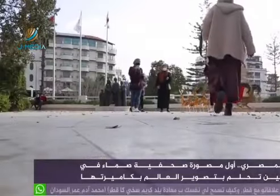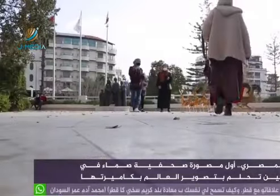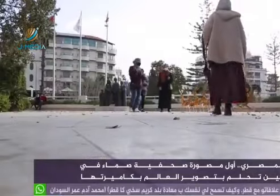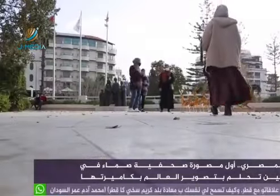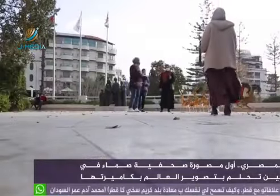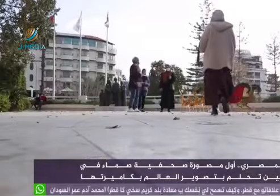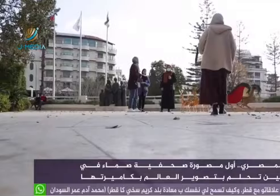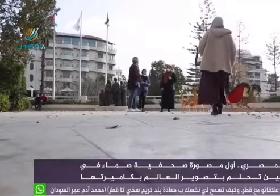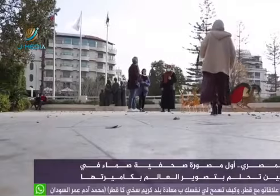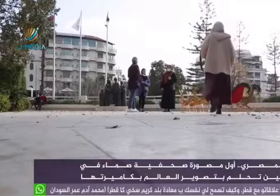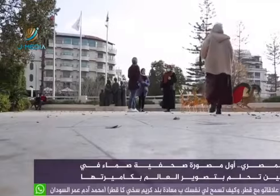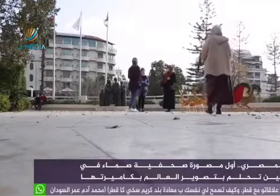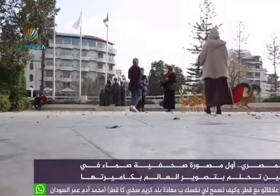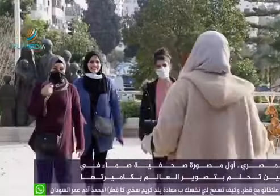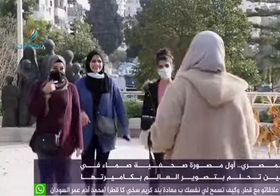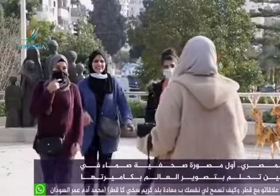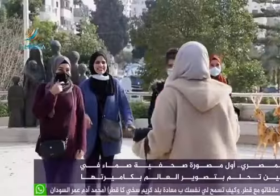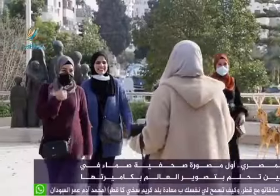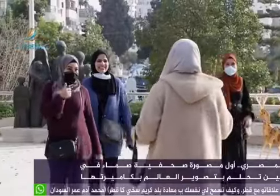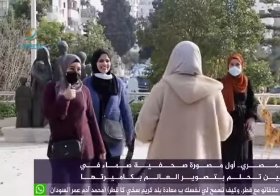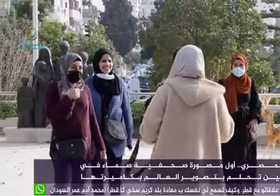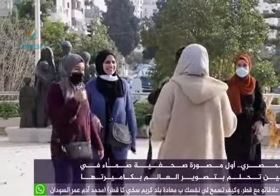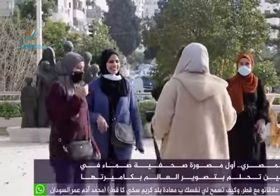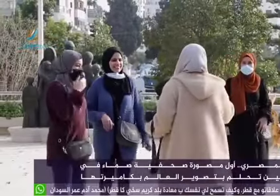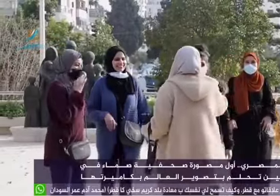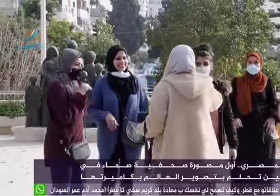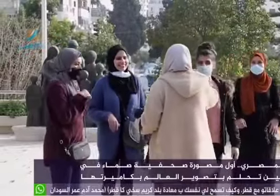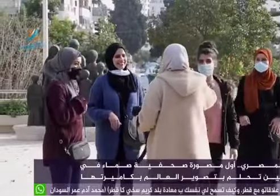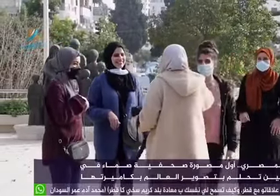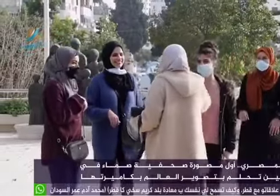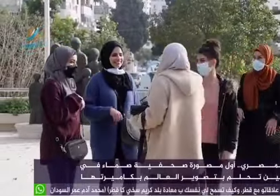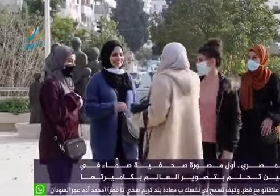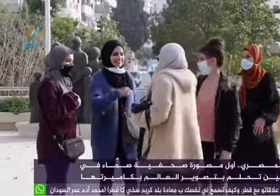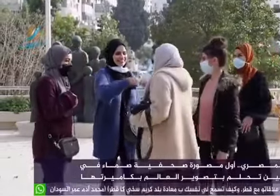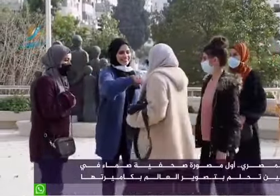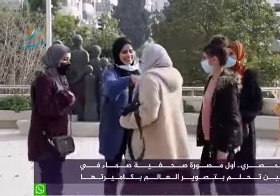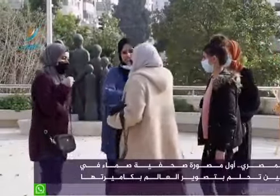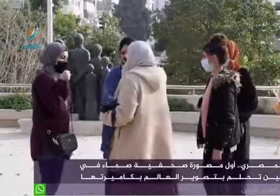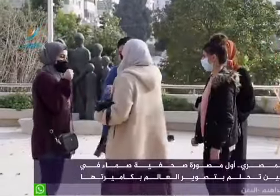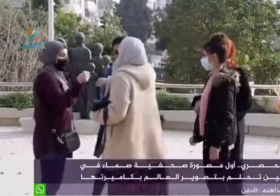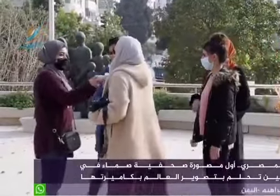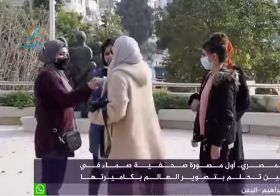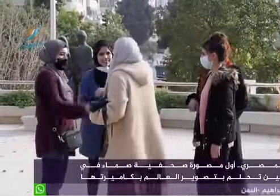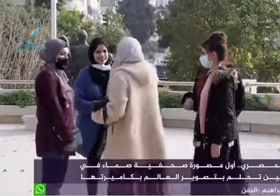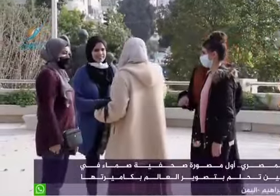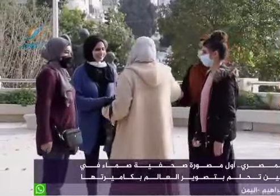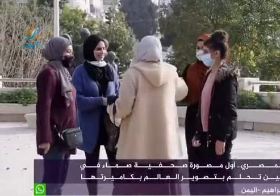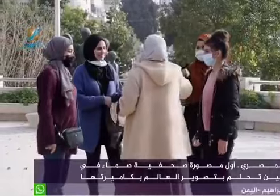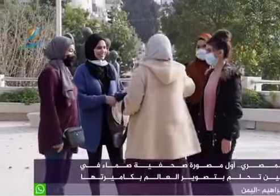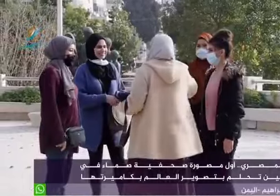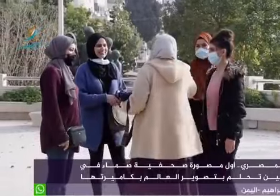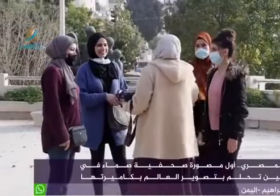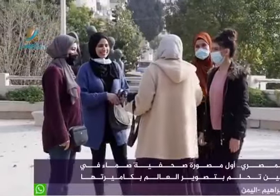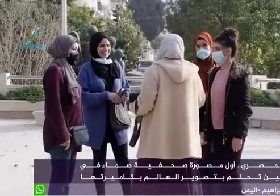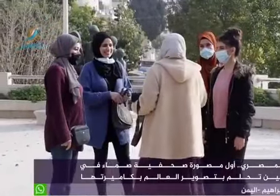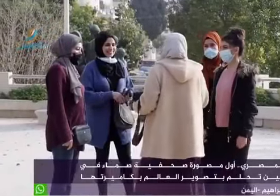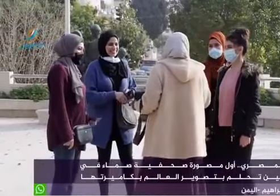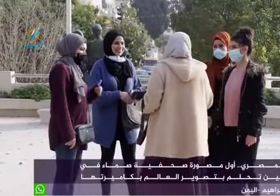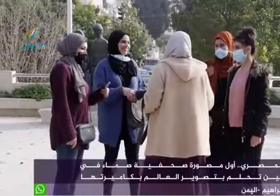وكانت كمان في صديقاتي ماريانا وكملت صغول وكثير حفلات حضرتها